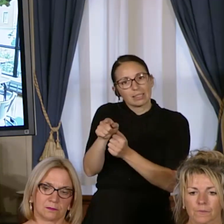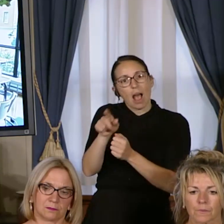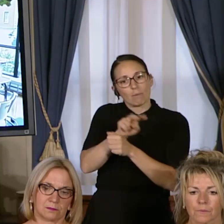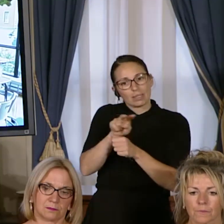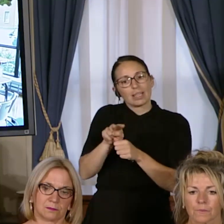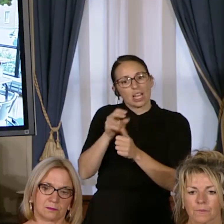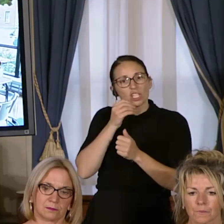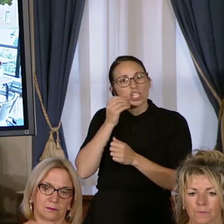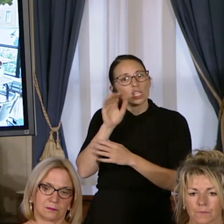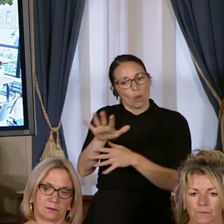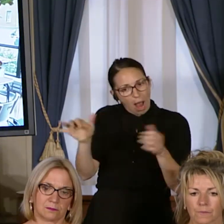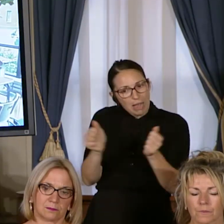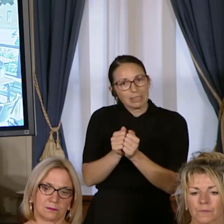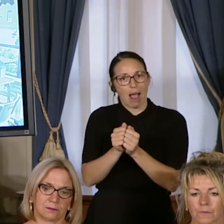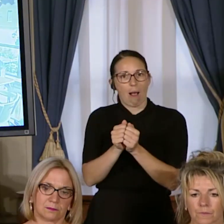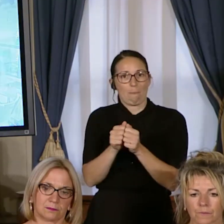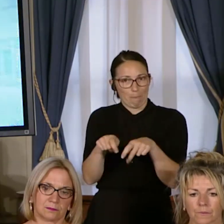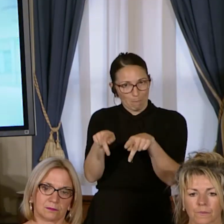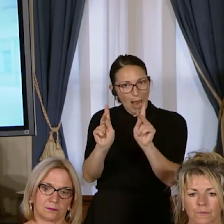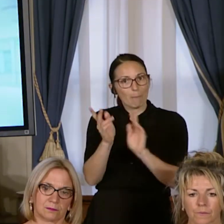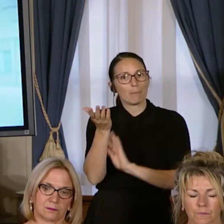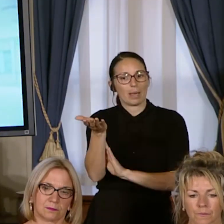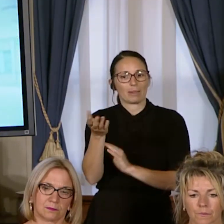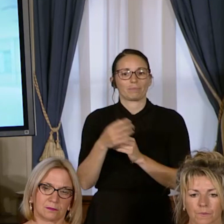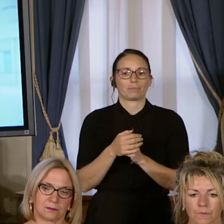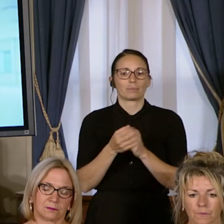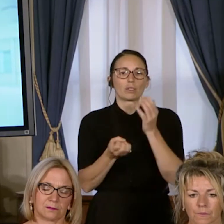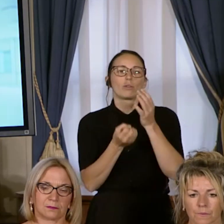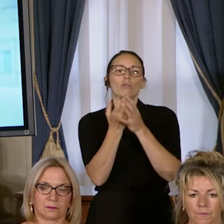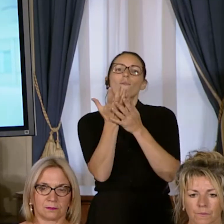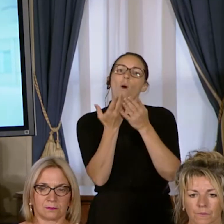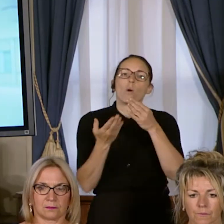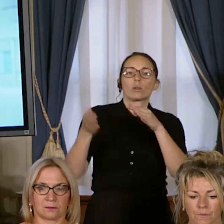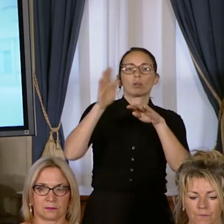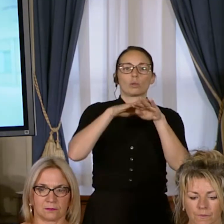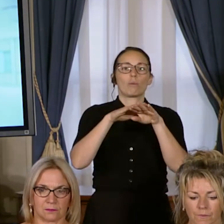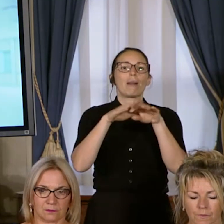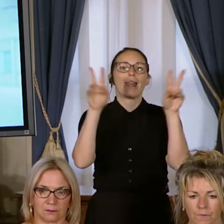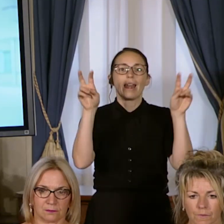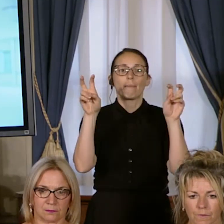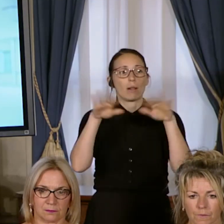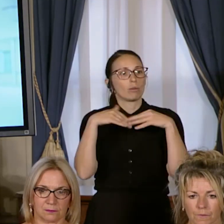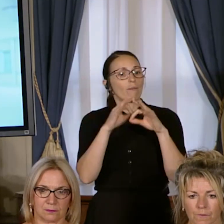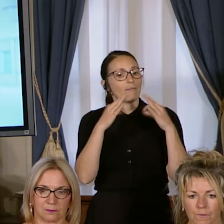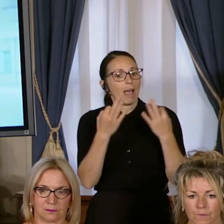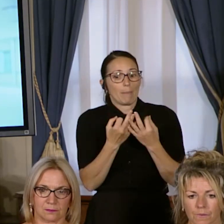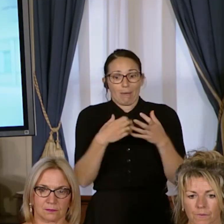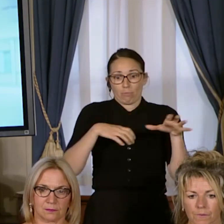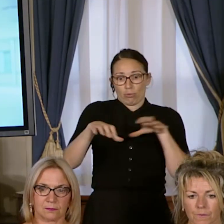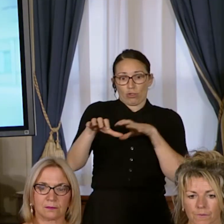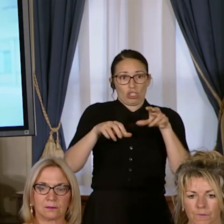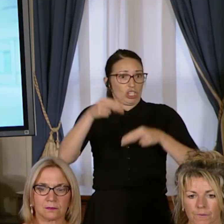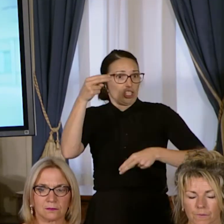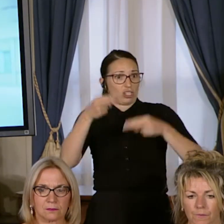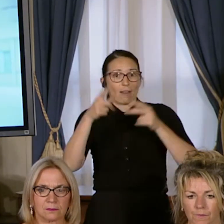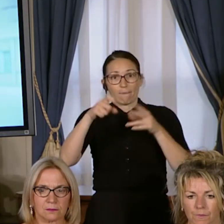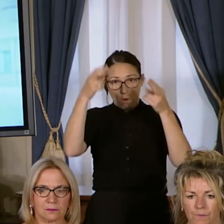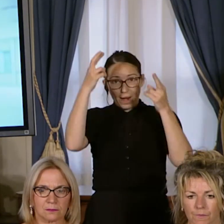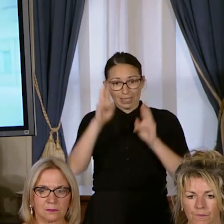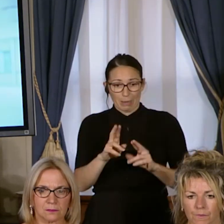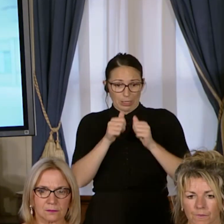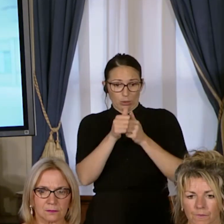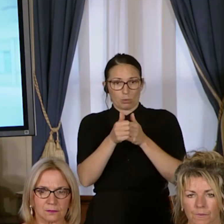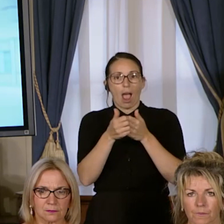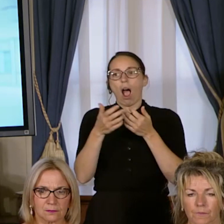domicile avec eux. Mais c'est sûr qu'avec ce nouveau supplément-là, toutes les familles ont un budget à respecter. Puis, ça